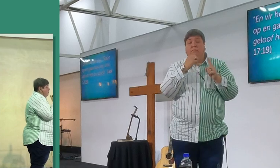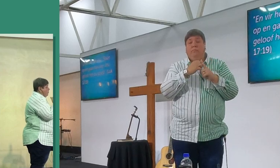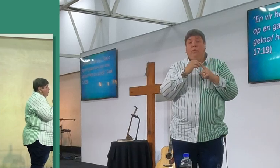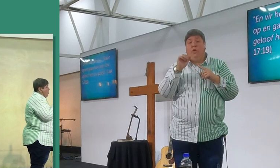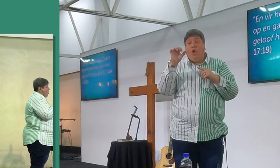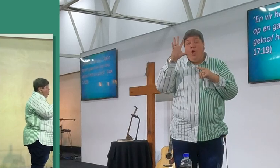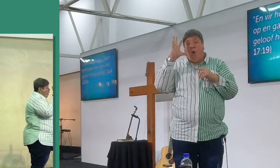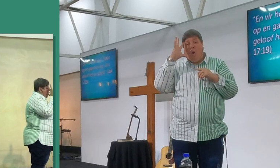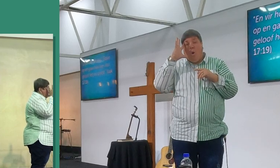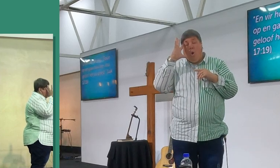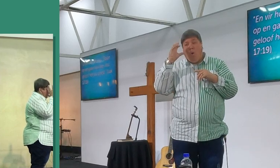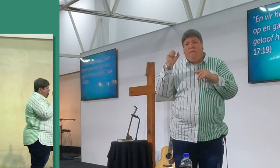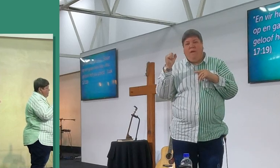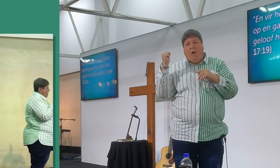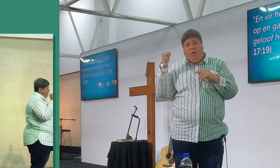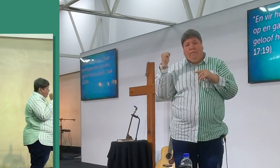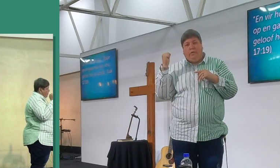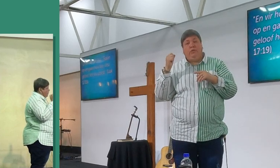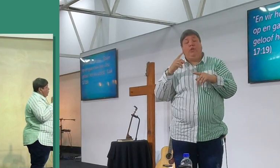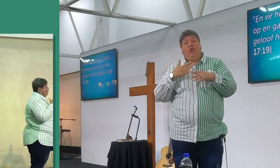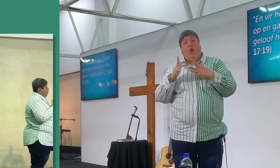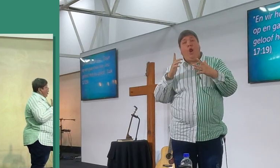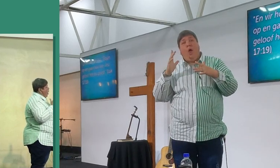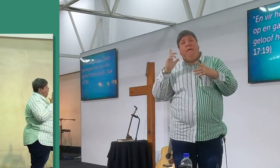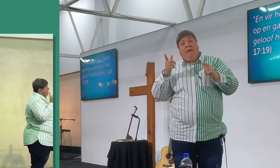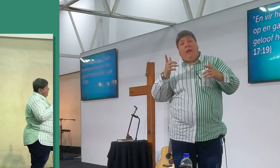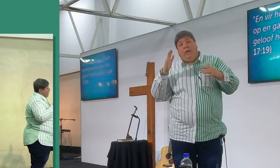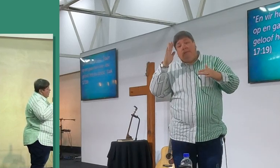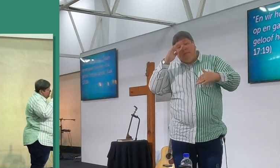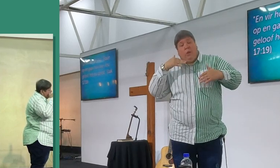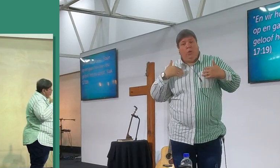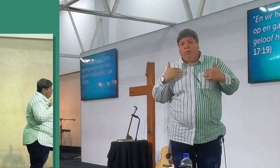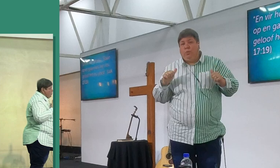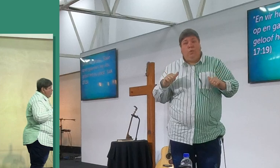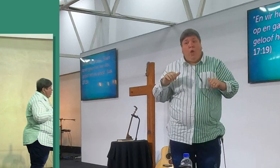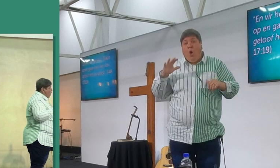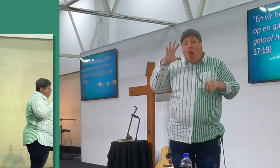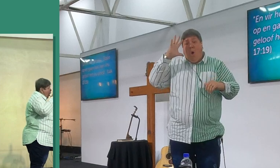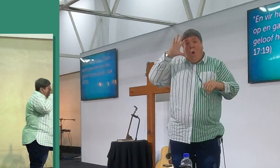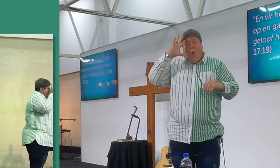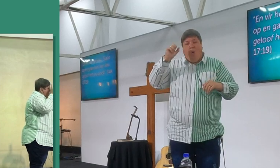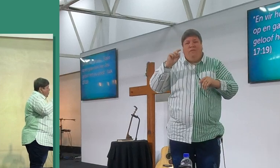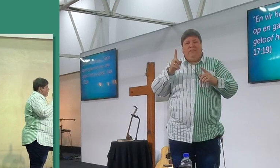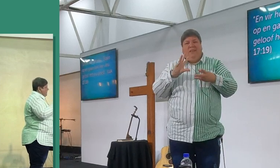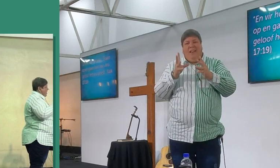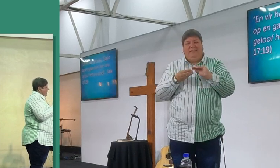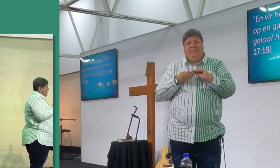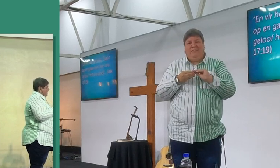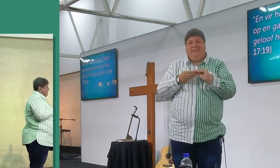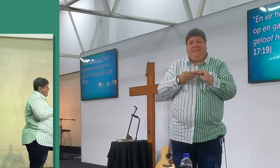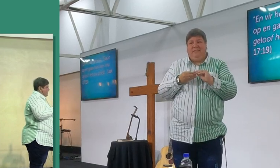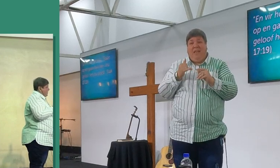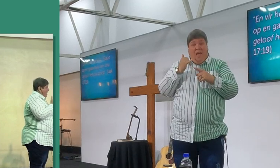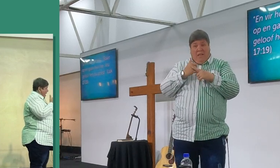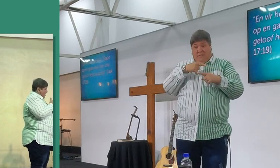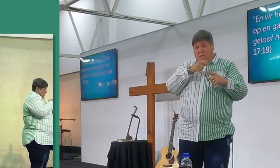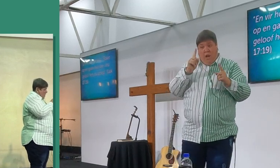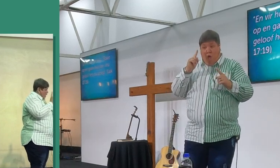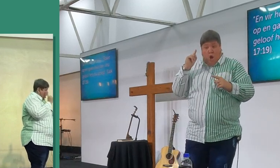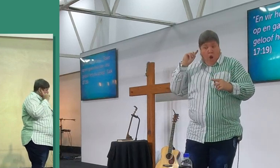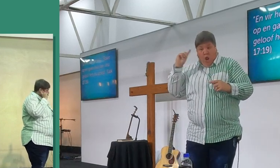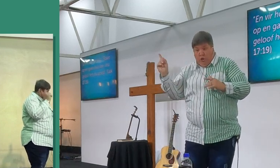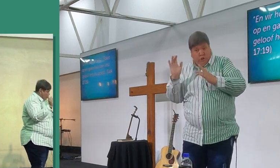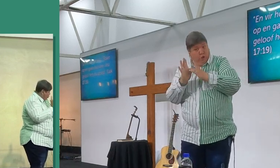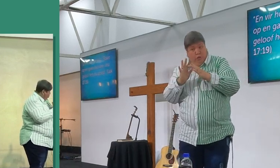geloof het, om nie net, laat gezond word, want nou, hulle geloof het, hulle laat gezond word, hulle moes gestap het, as hulle nie begin stapp het, nie het hulle nie gezond geworden nie,